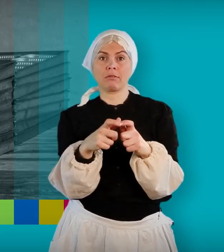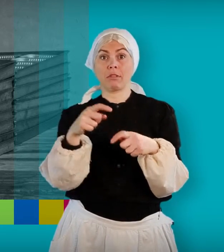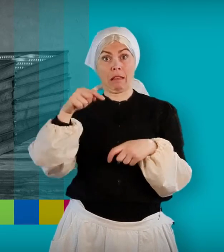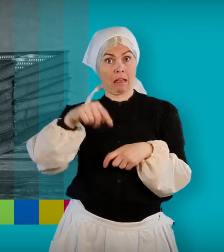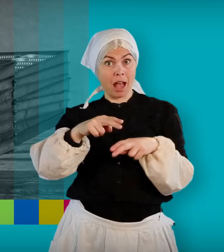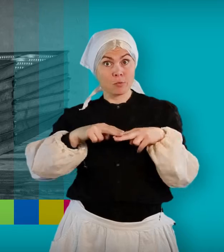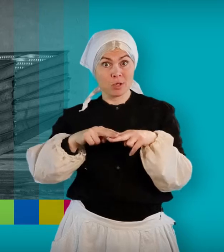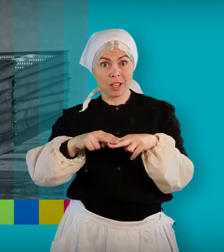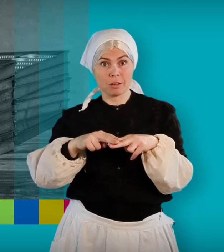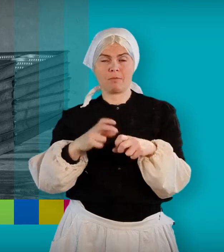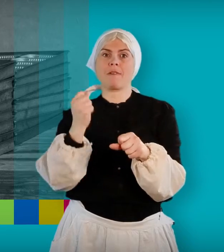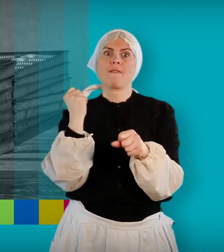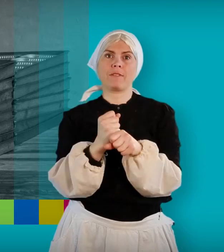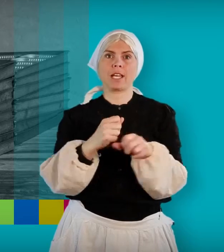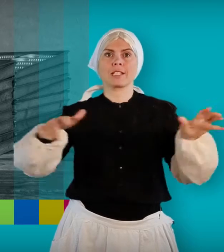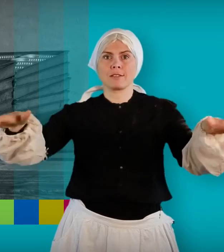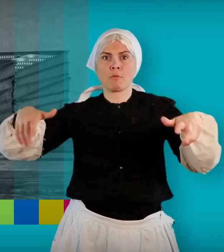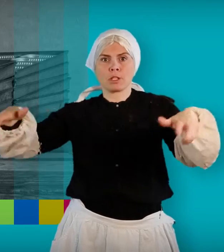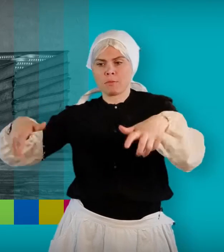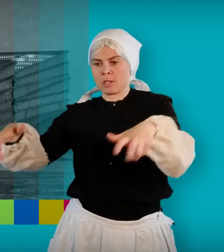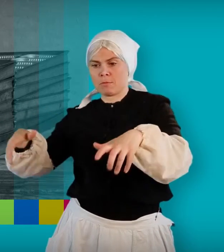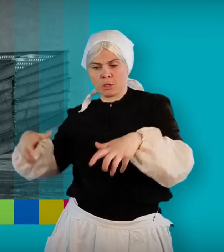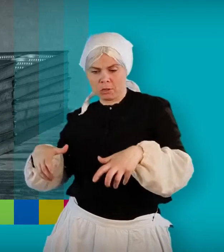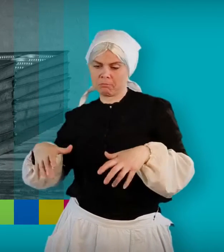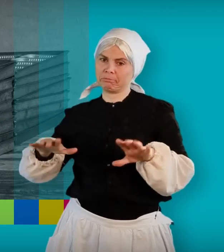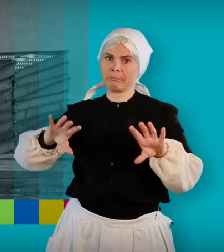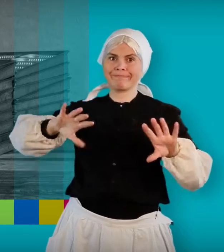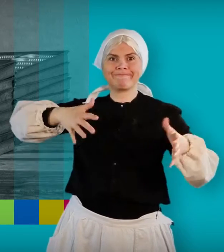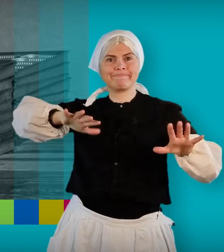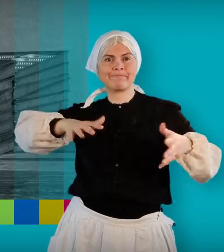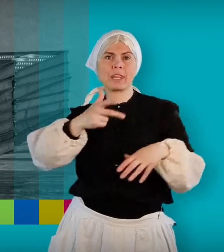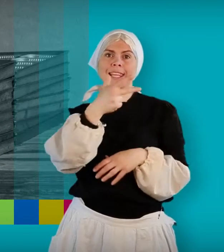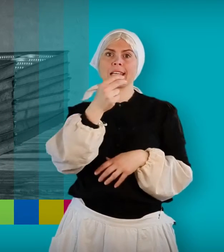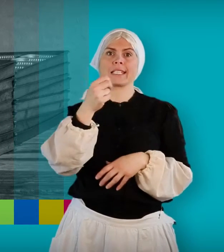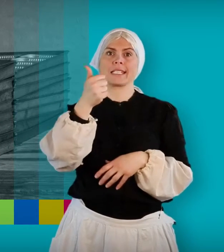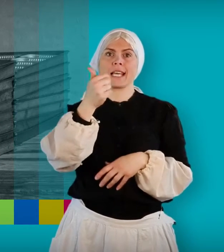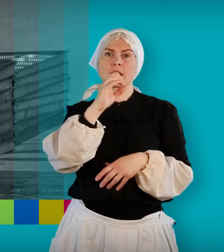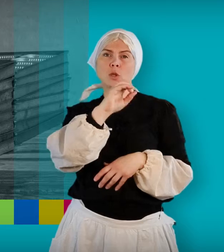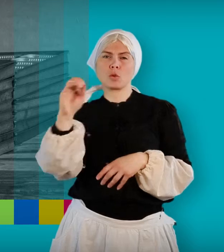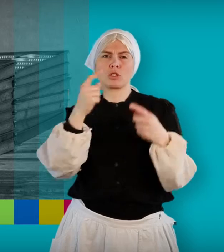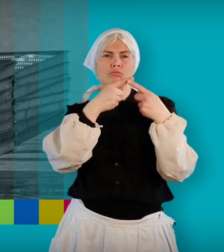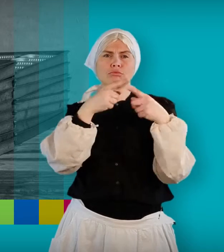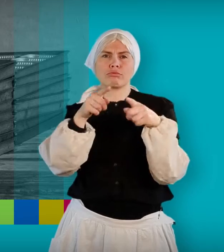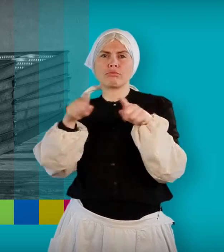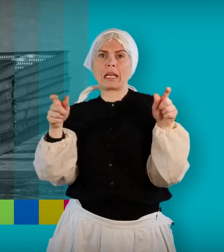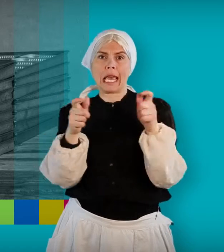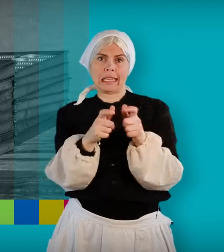Her på museet har vi faktisk samlet inn ca. 36 000 ulike etiketter.